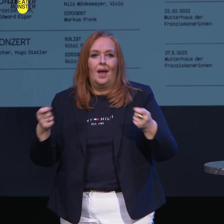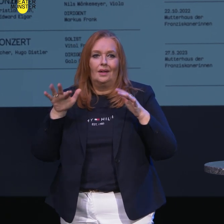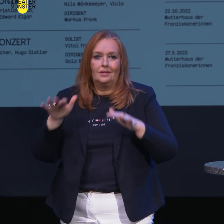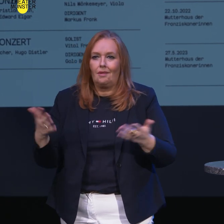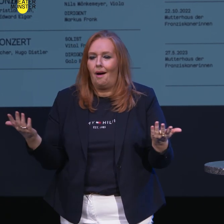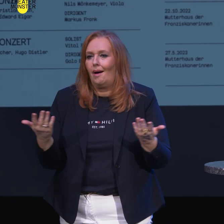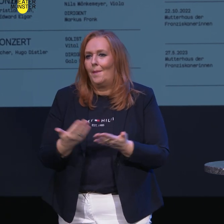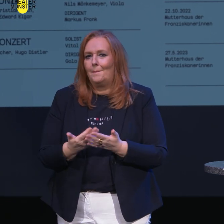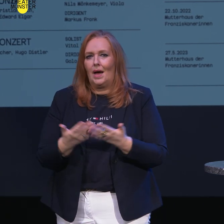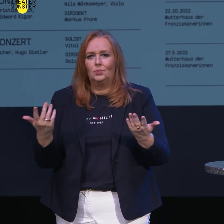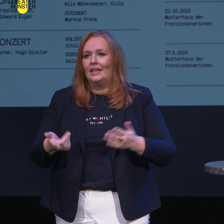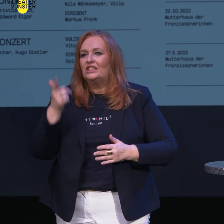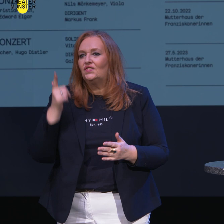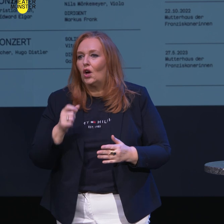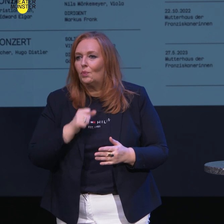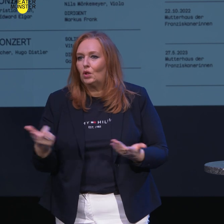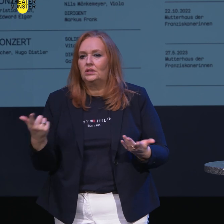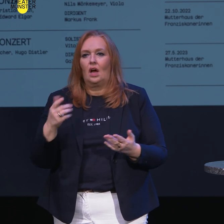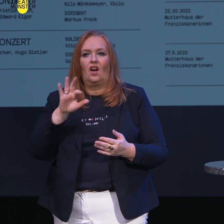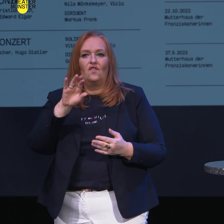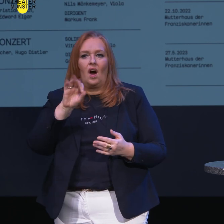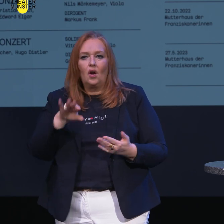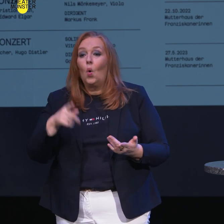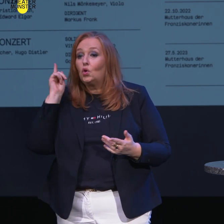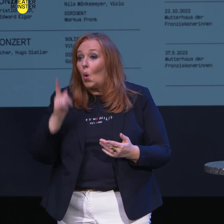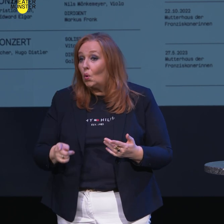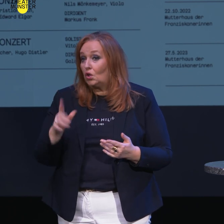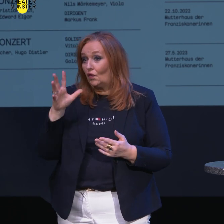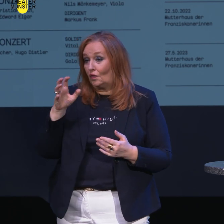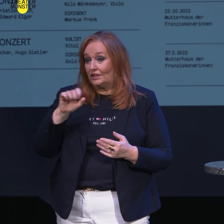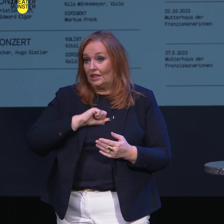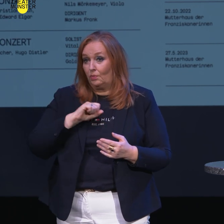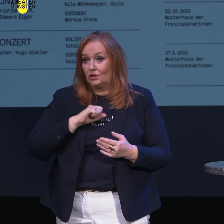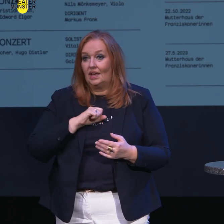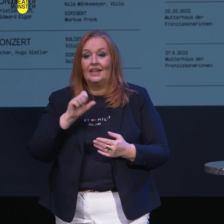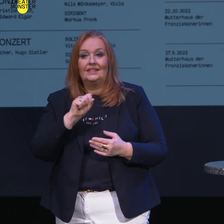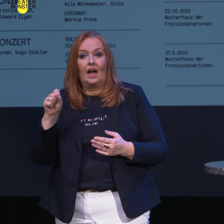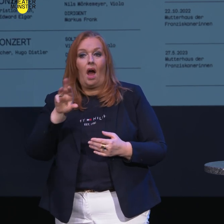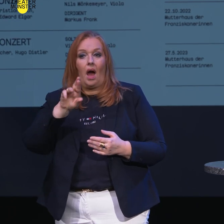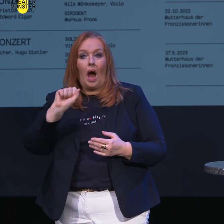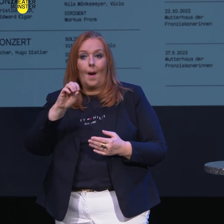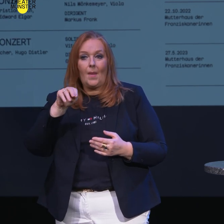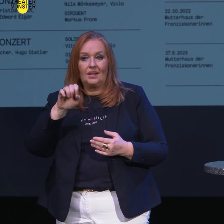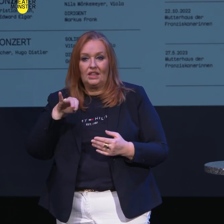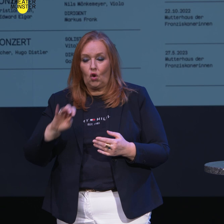wissen, wie der 200. Geburtstag von César Frank oder der 150. von Sergej Rachmaninov.